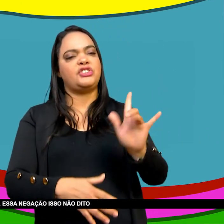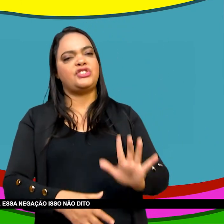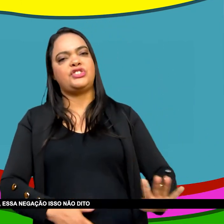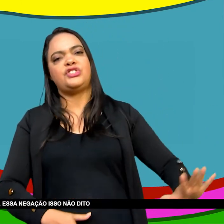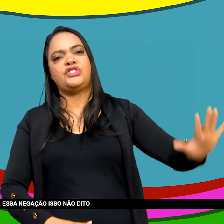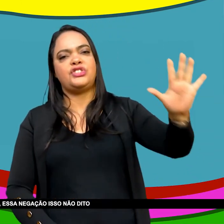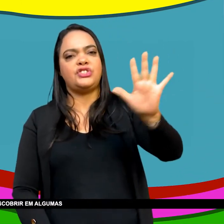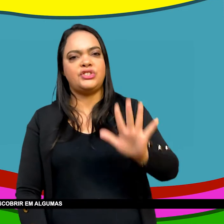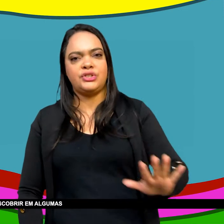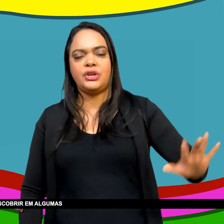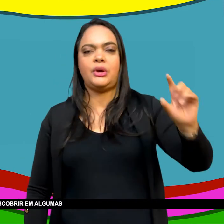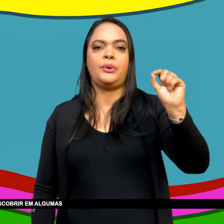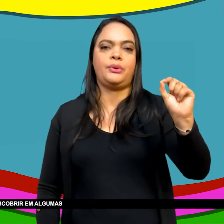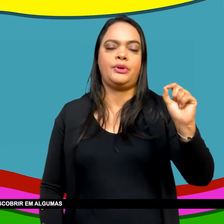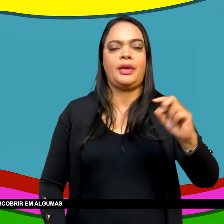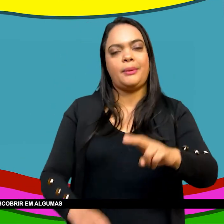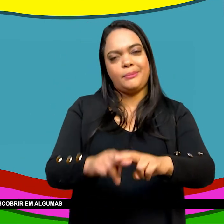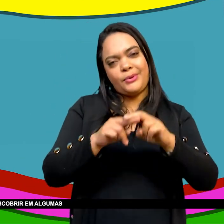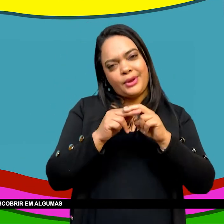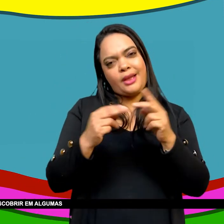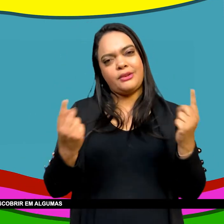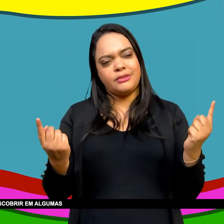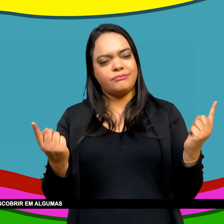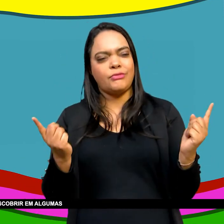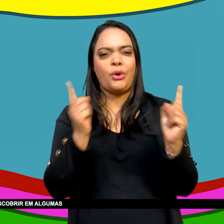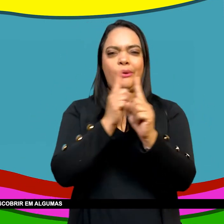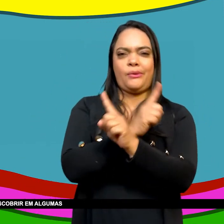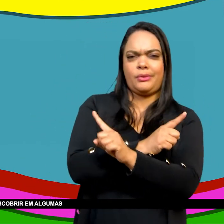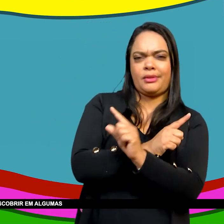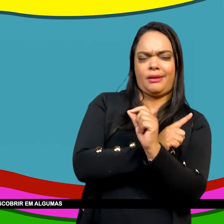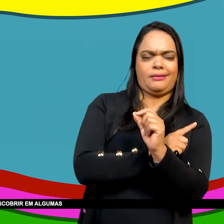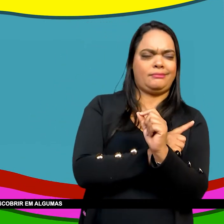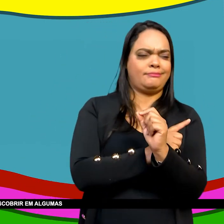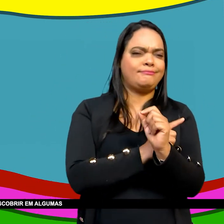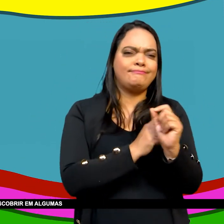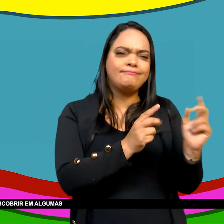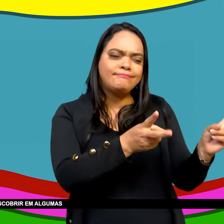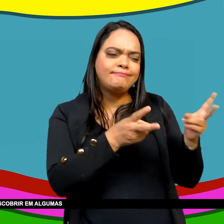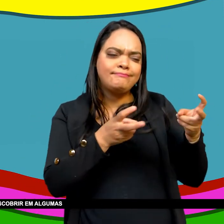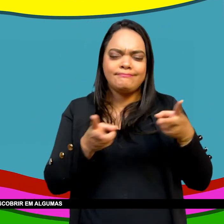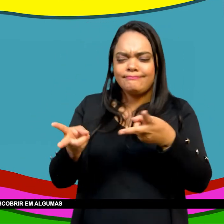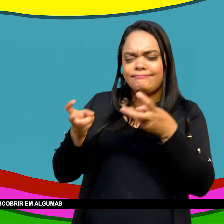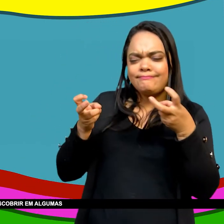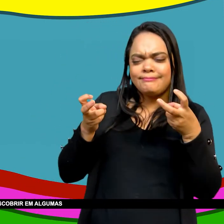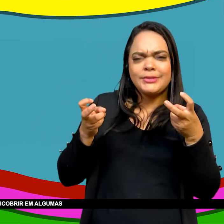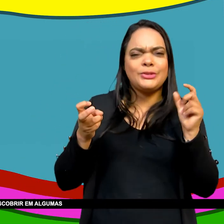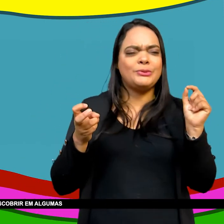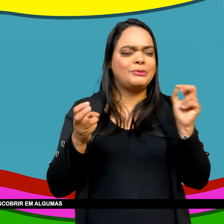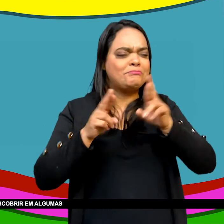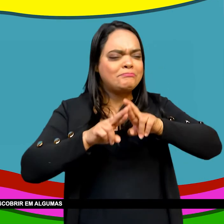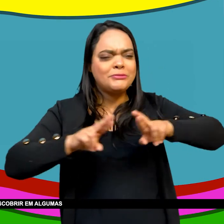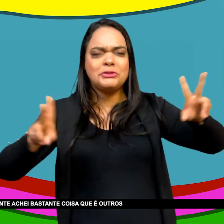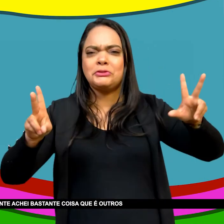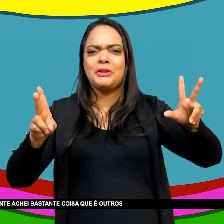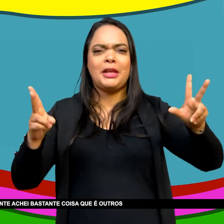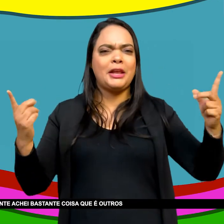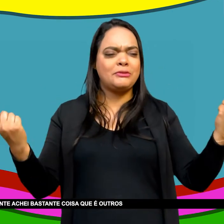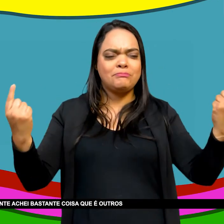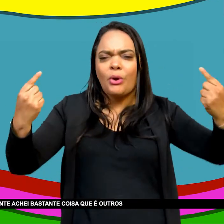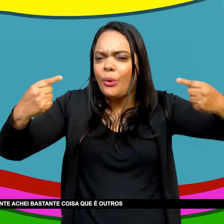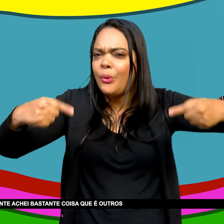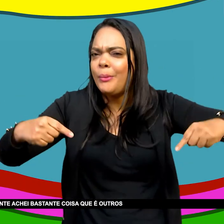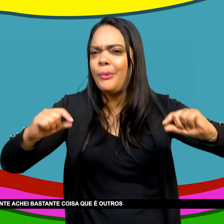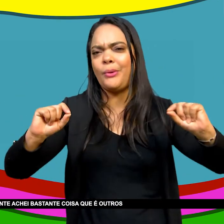negação Isso não dito Mas havia um outro lado Que eu comecei a intuir E a descobrir Em algumas Nas